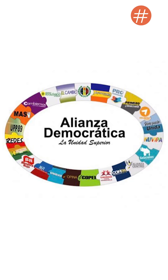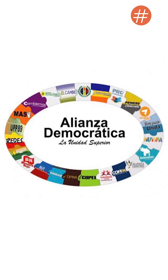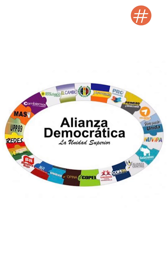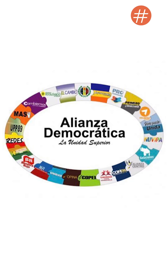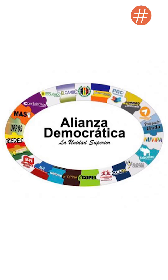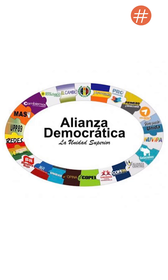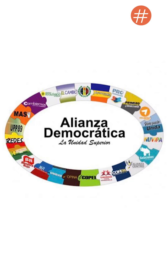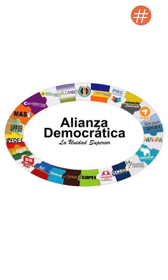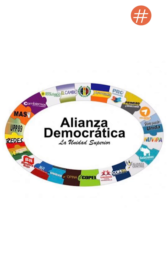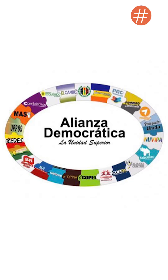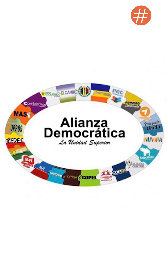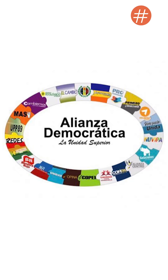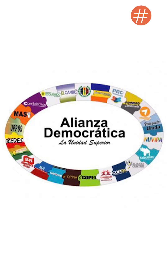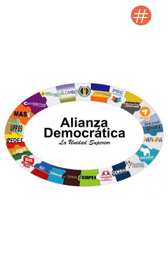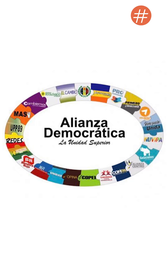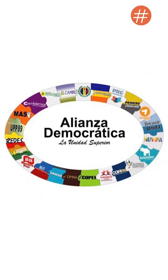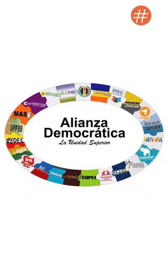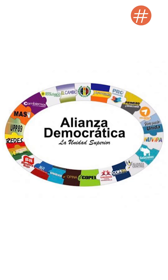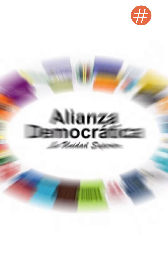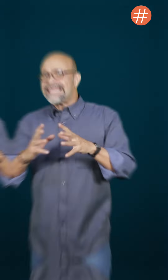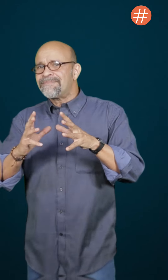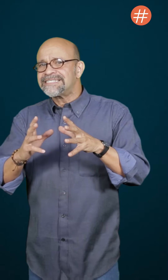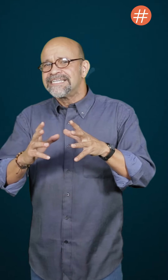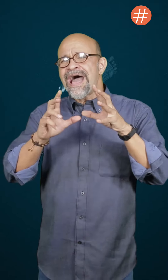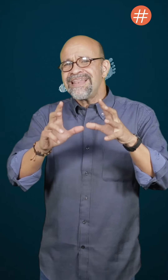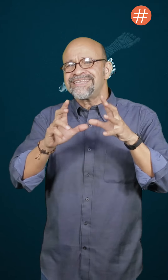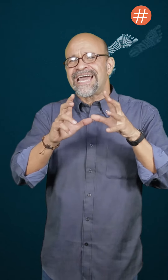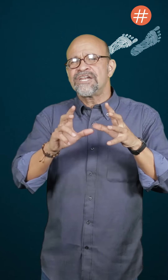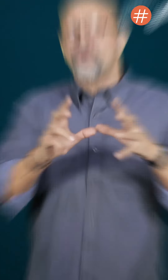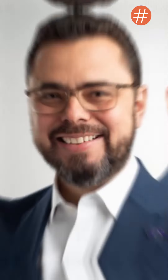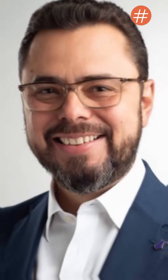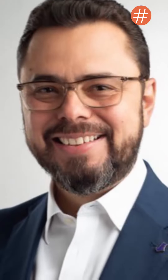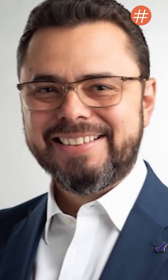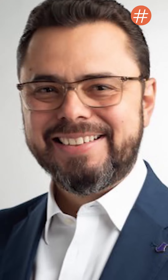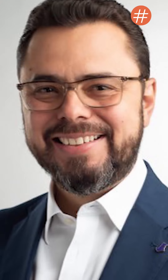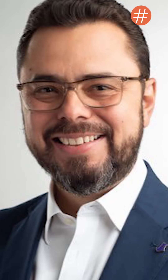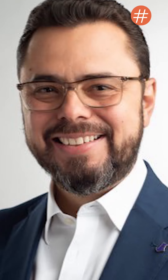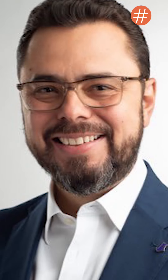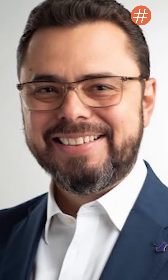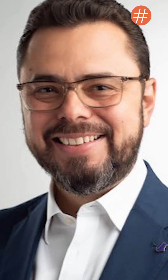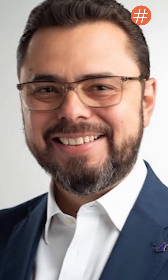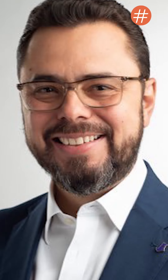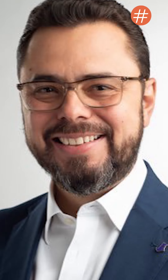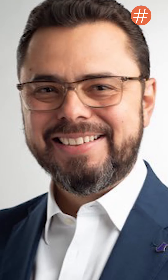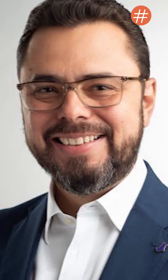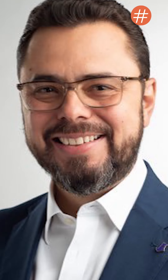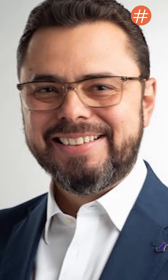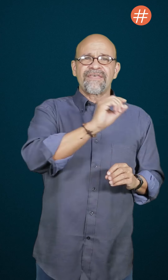que no pudo hacer crecer su presencia en el mapa electoral? Además, ¿cuál será el rol de las fuerzas independientes de cada una